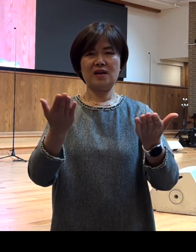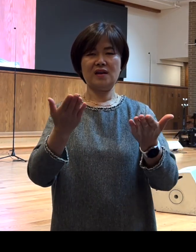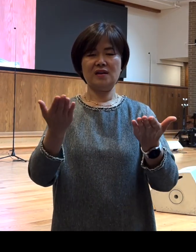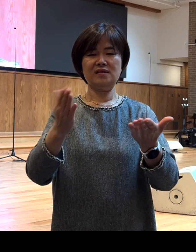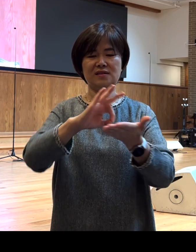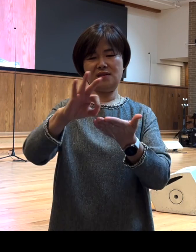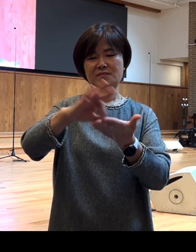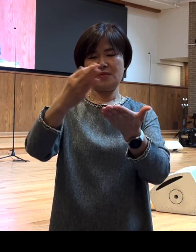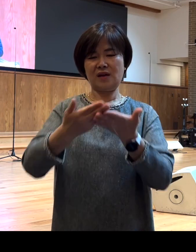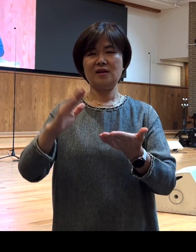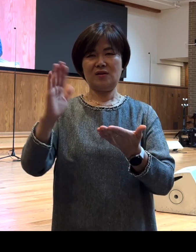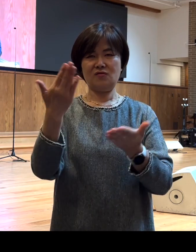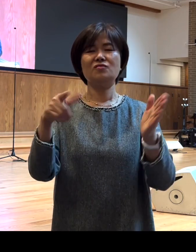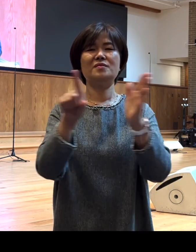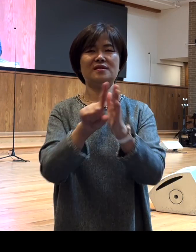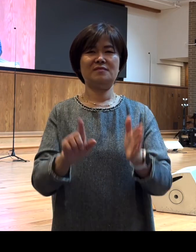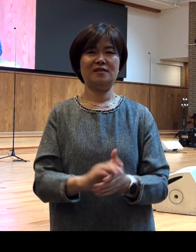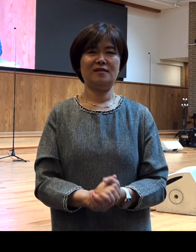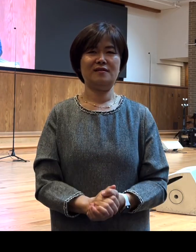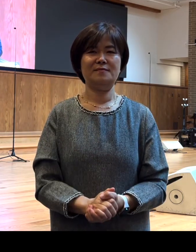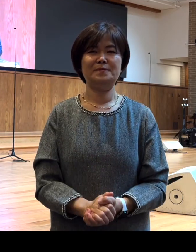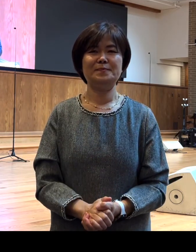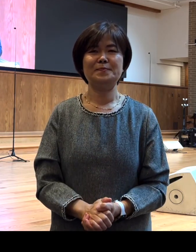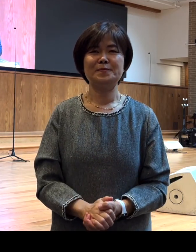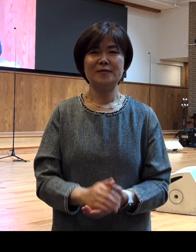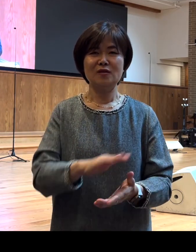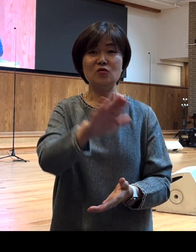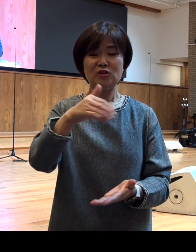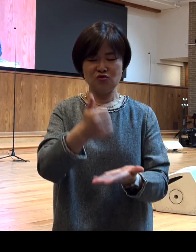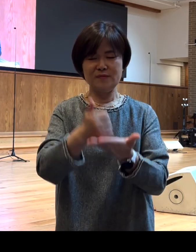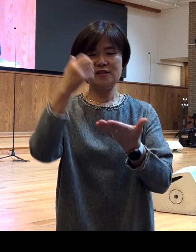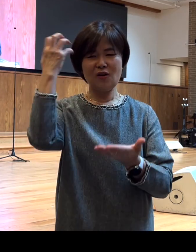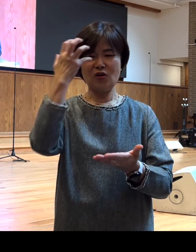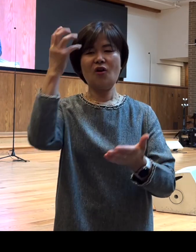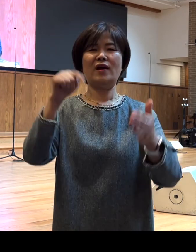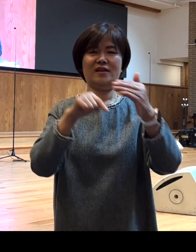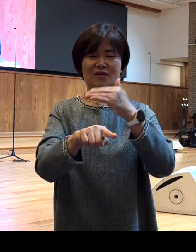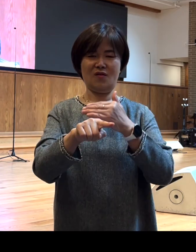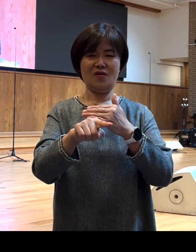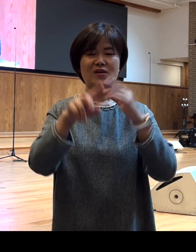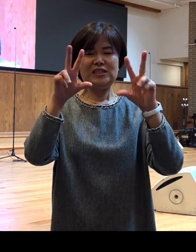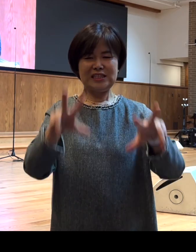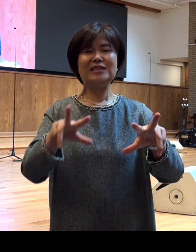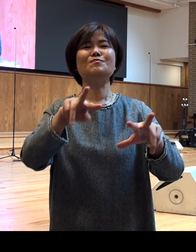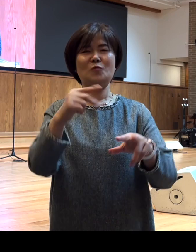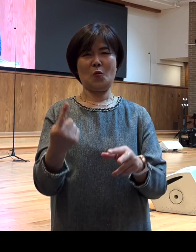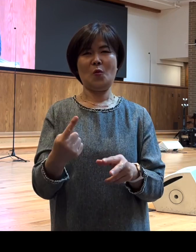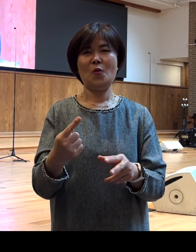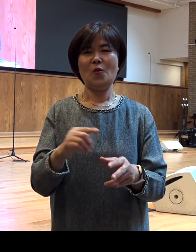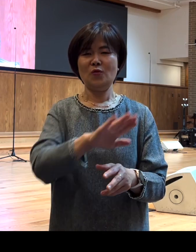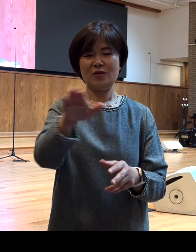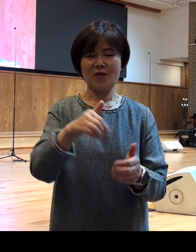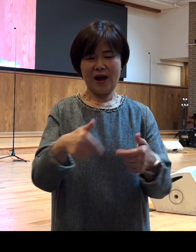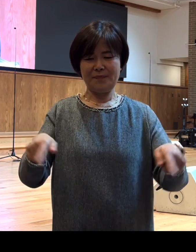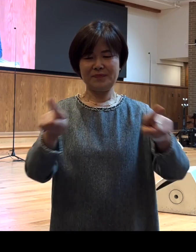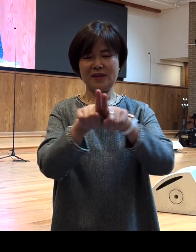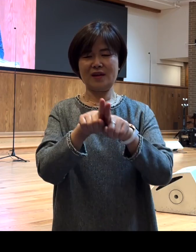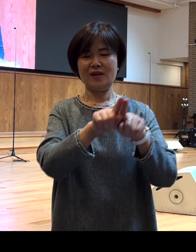하실 줄로 믿습니다 우리 주님은 성령 안에서 지금도 우리와 함께 동행해 주십니다